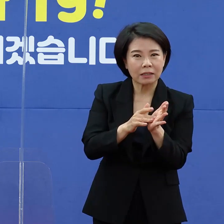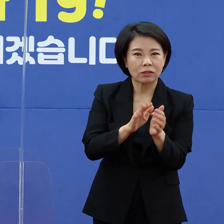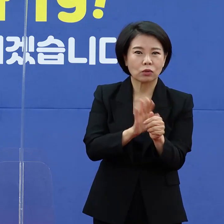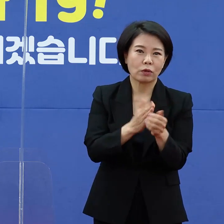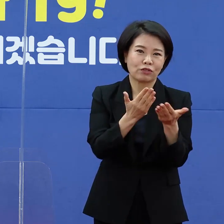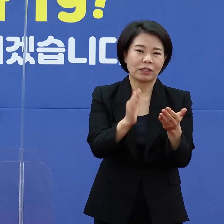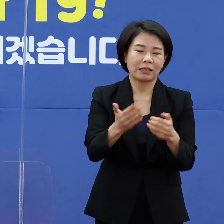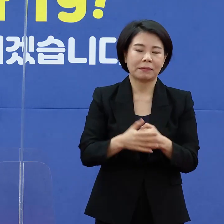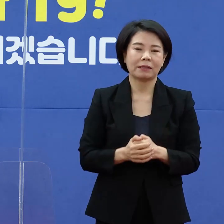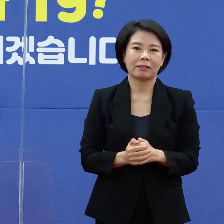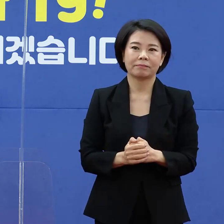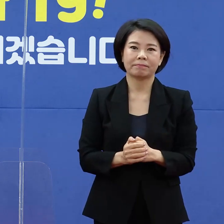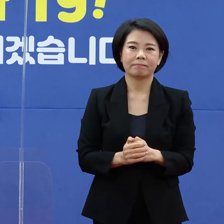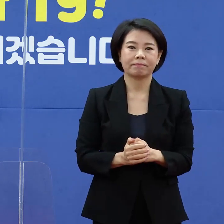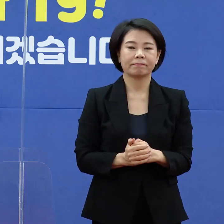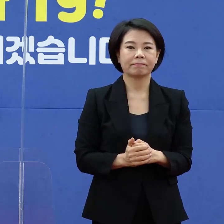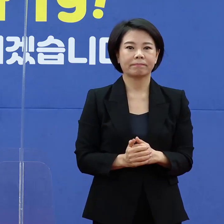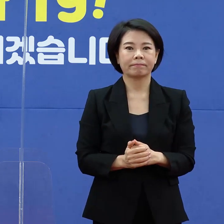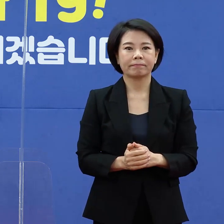예정입니다.